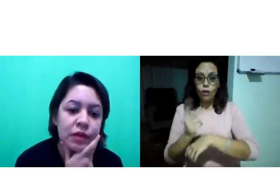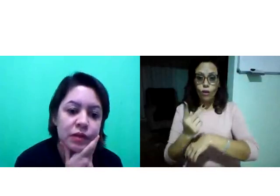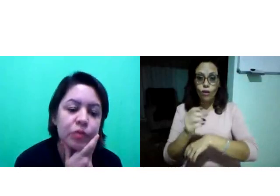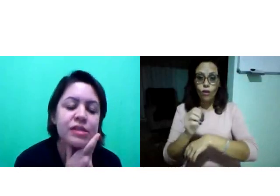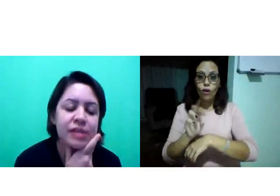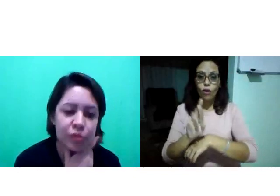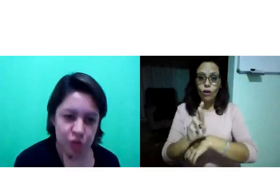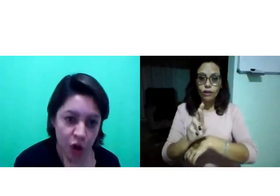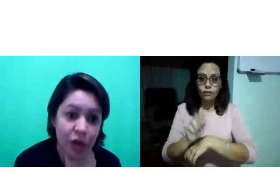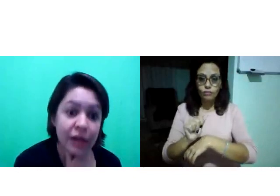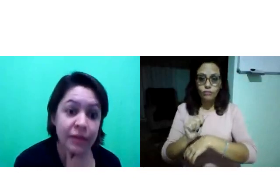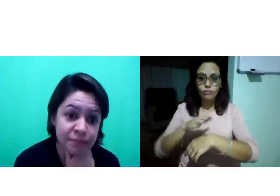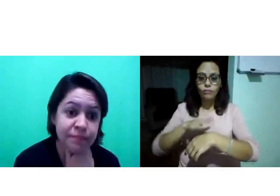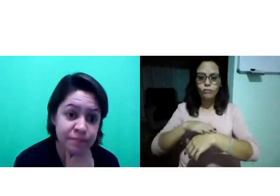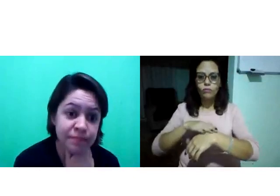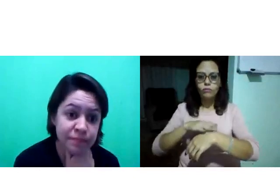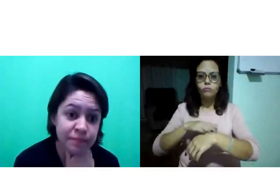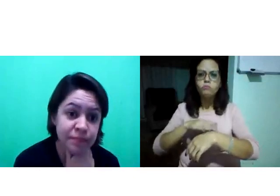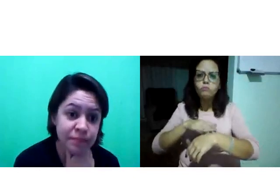Então, nós temos hora,